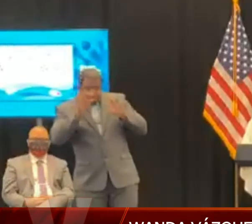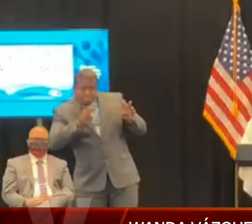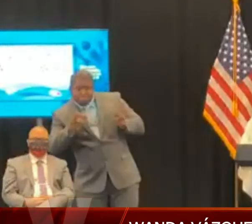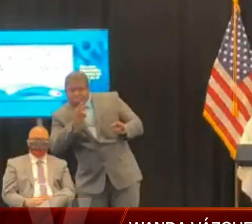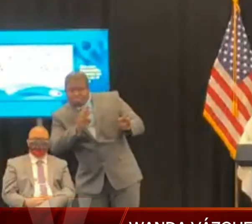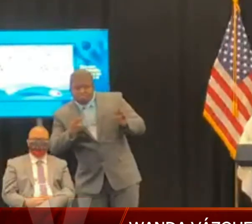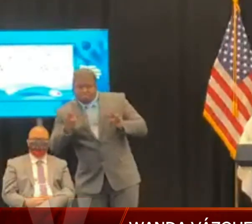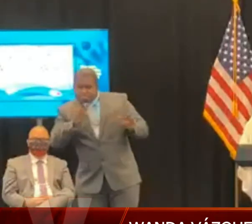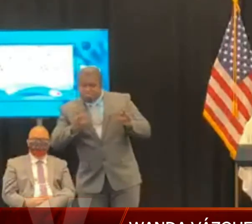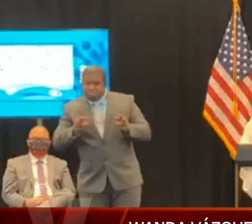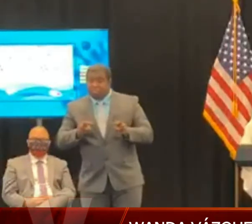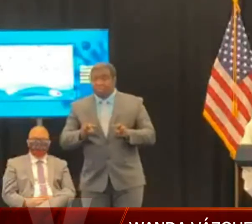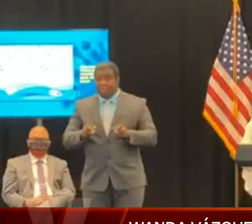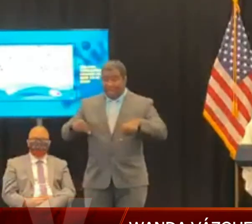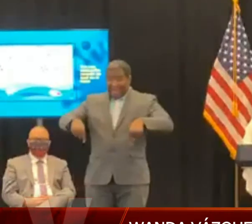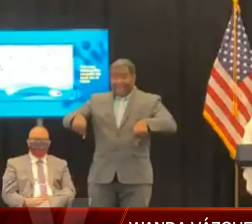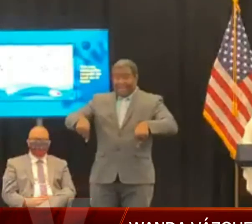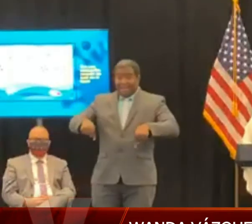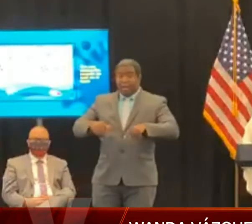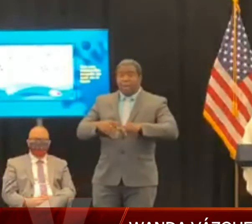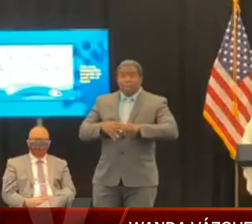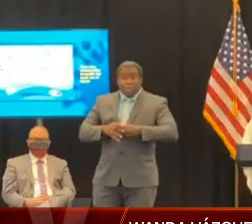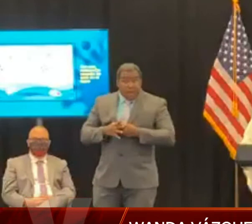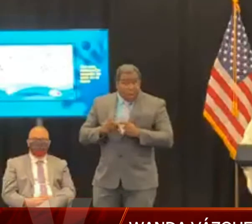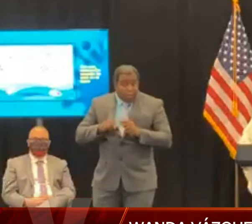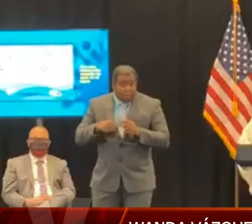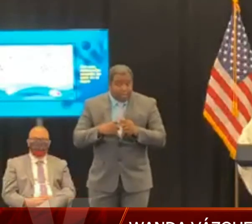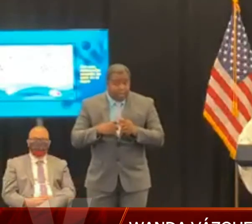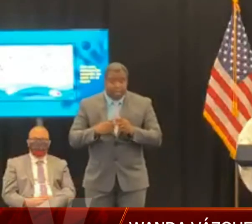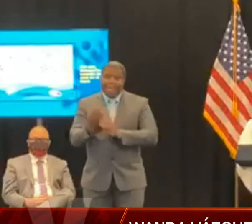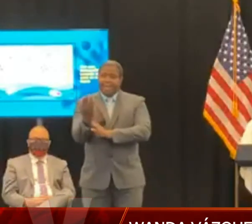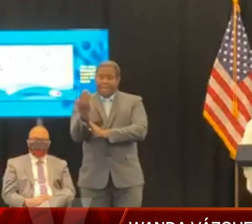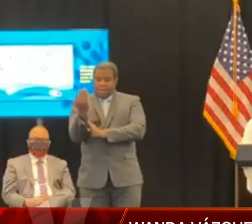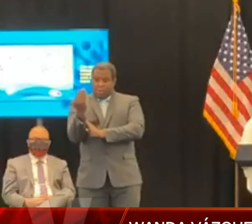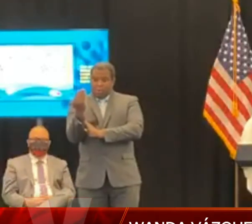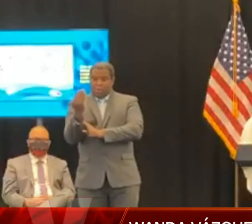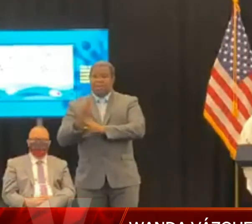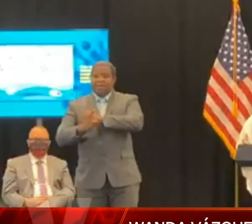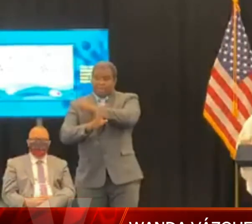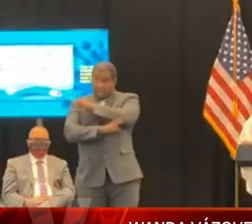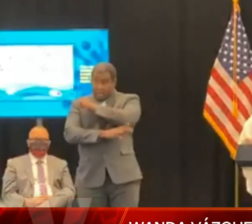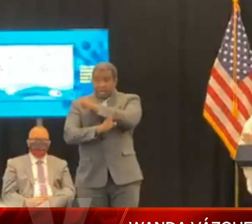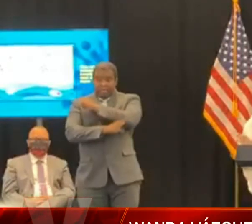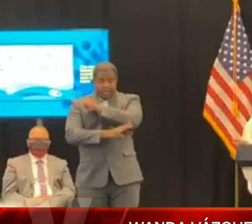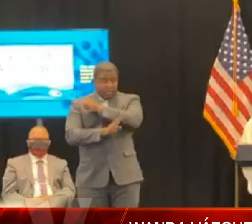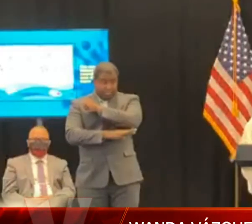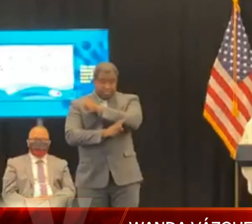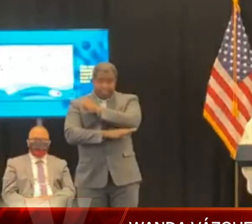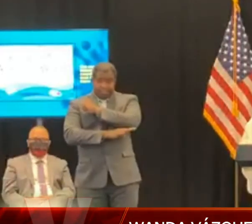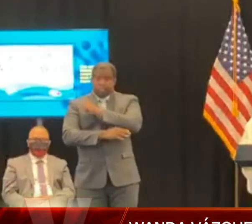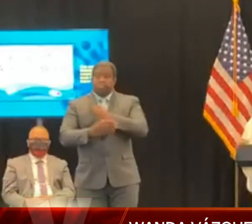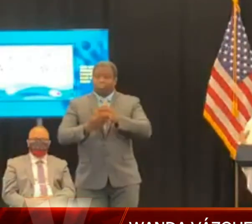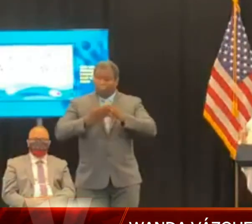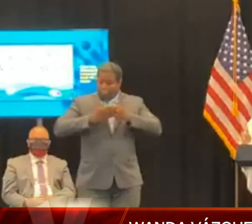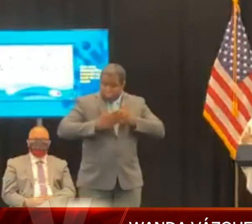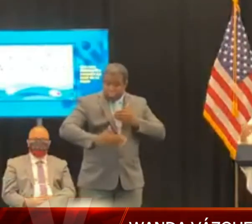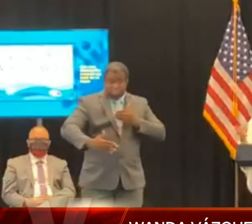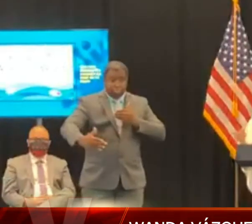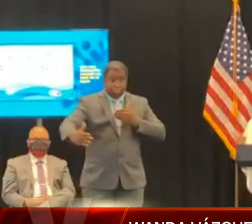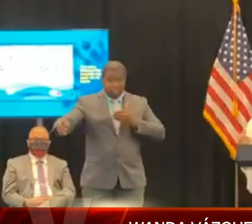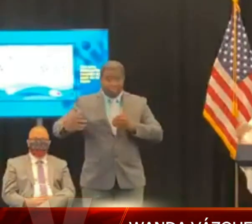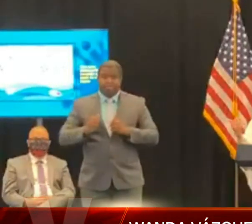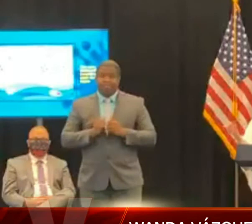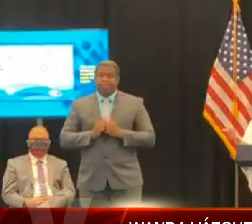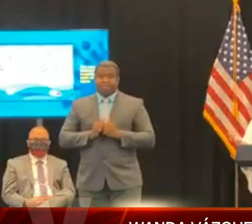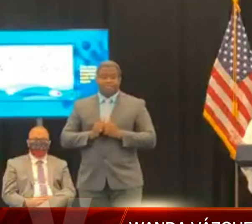tener personal de forma remota, tomando siempre en consideración las diferentes situaciones particulares de cada uno y aquellas